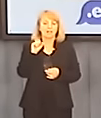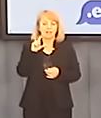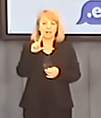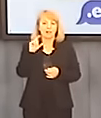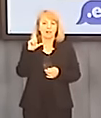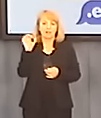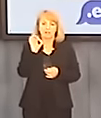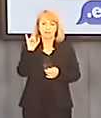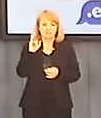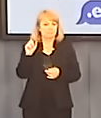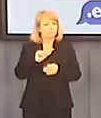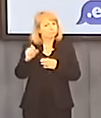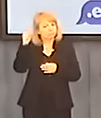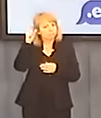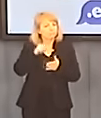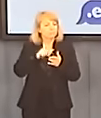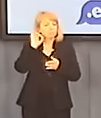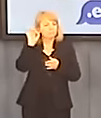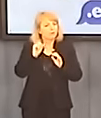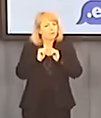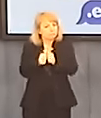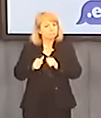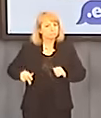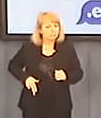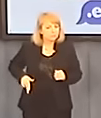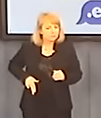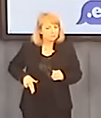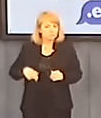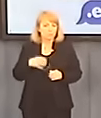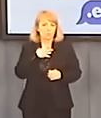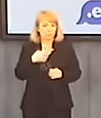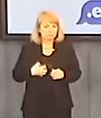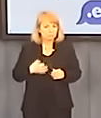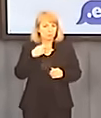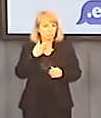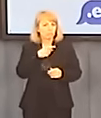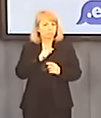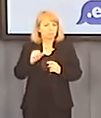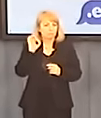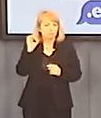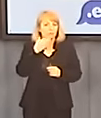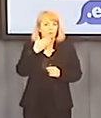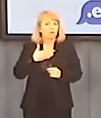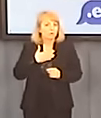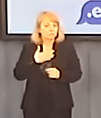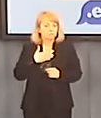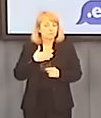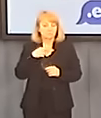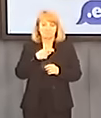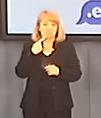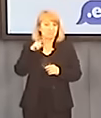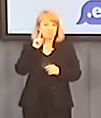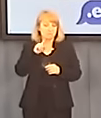zdaniem ministra gospodarki jest hobbystą, a naszym zdaniem jest po prostu